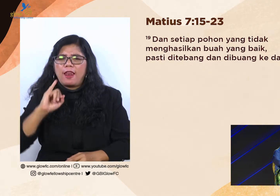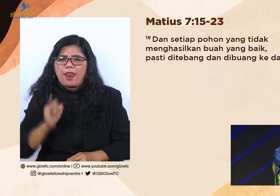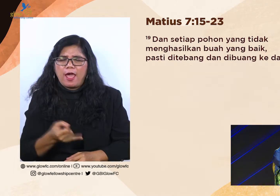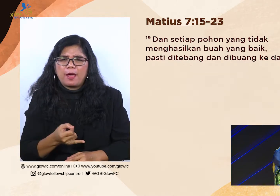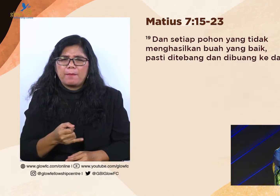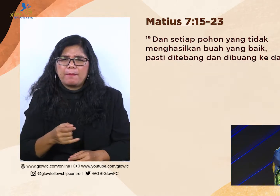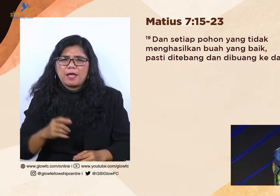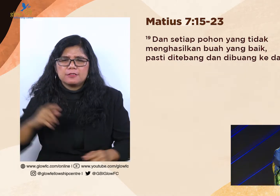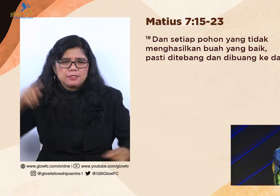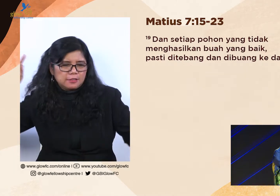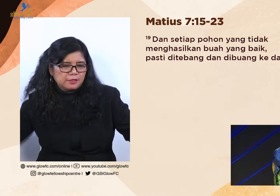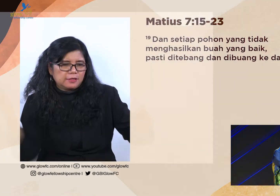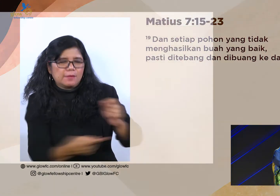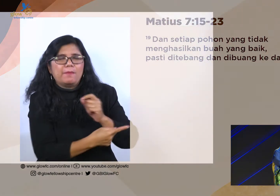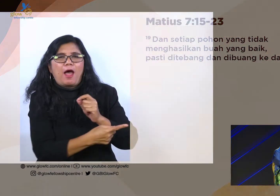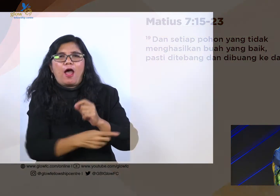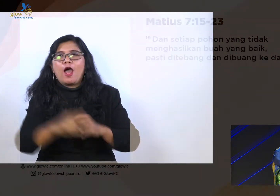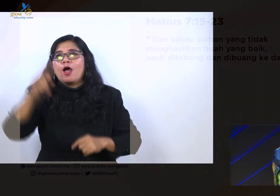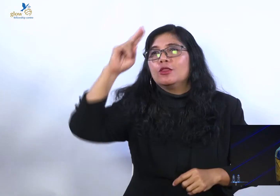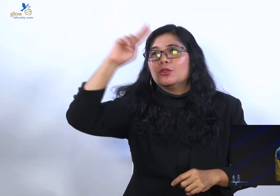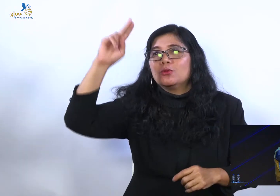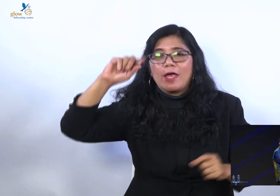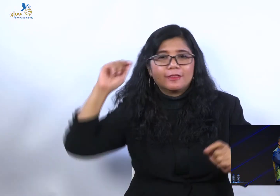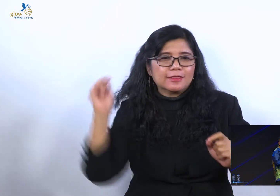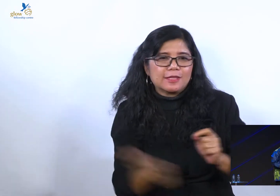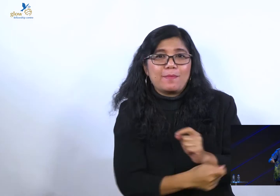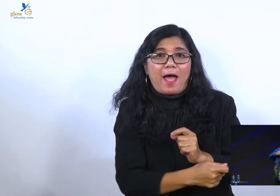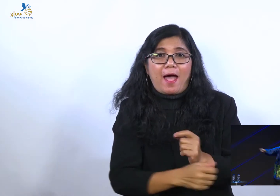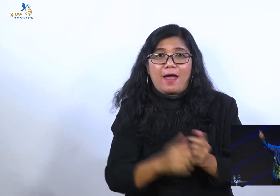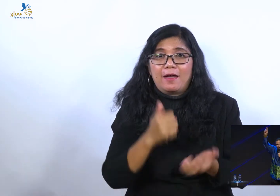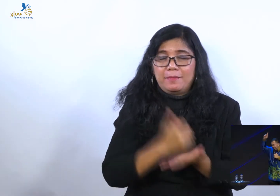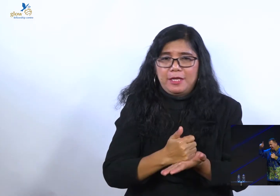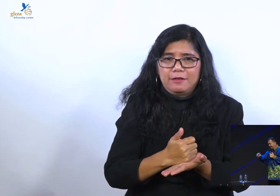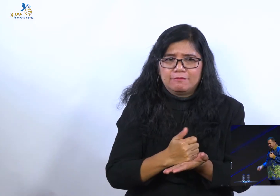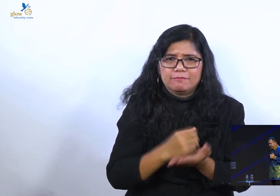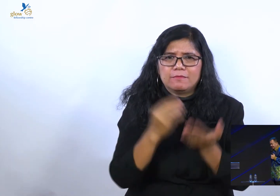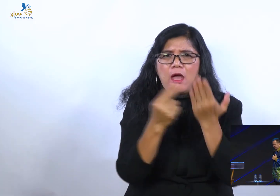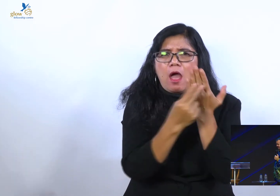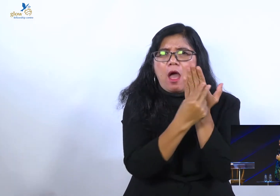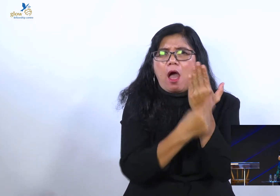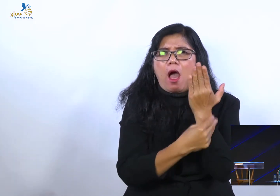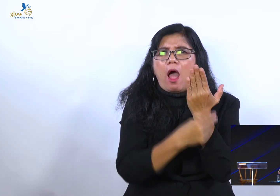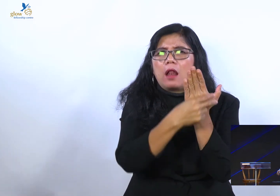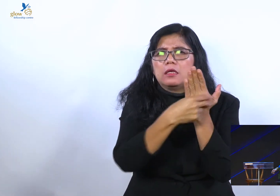Biar Tuhan yang menebang. Alkitab tidak suruh kita menebang.